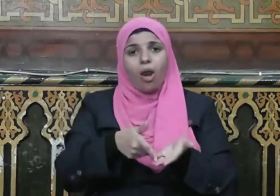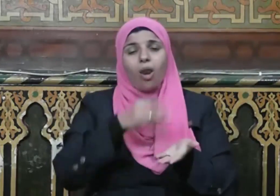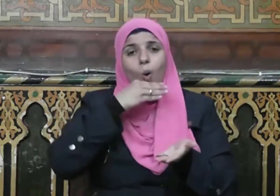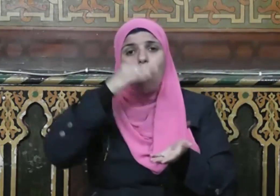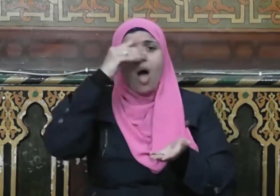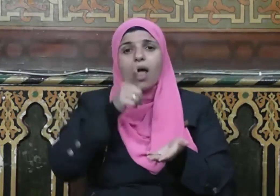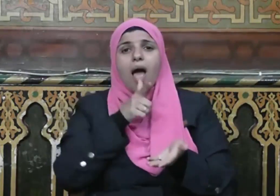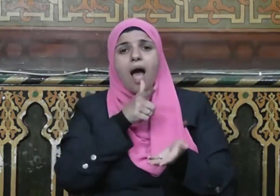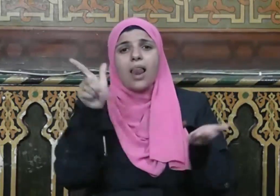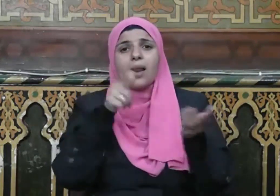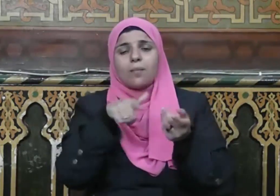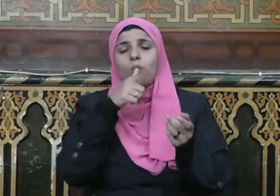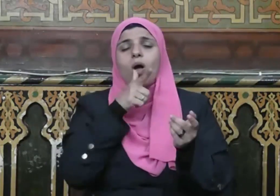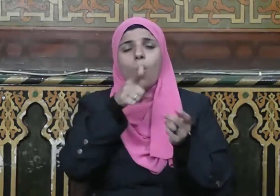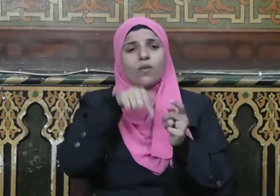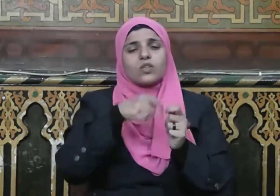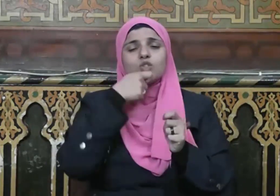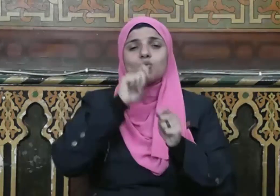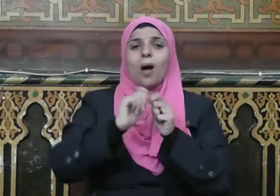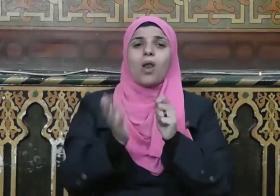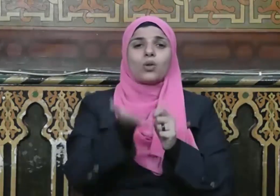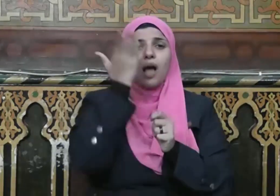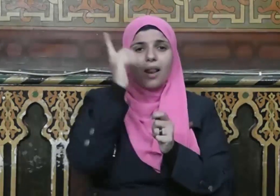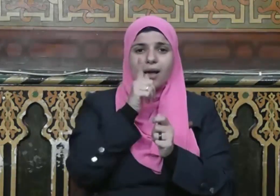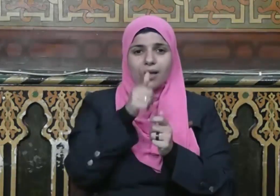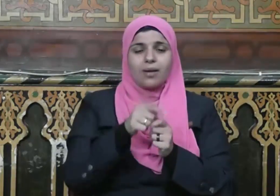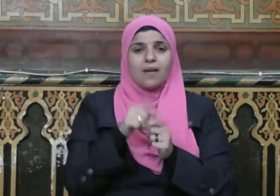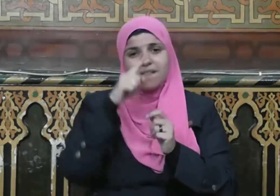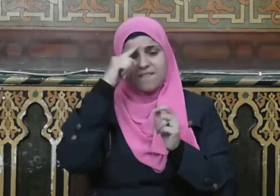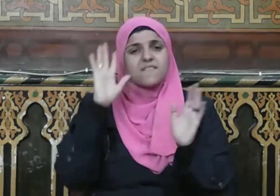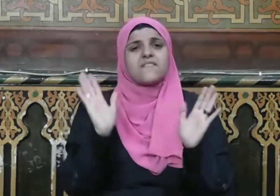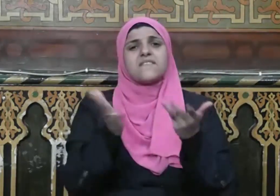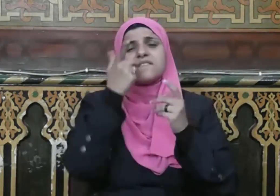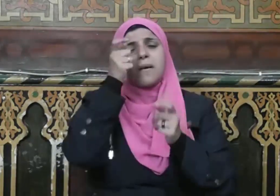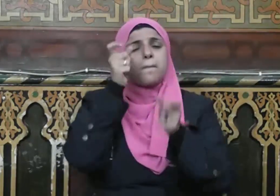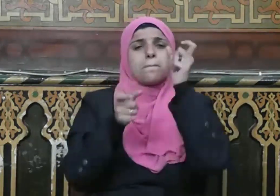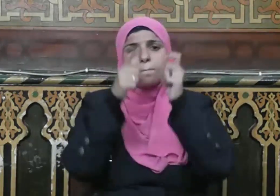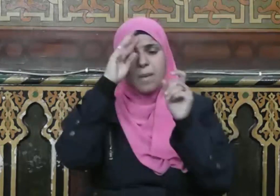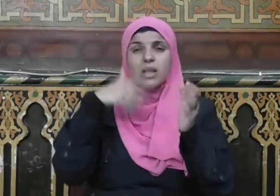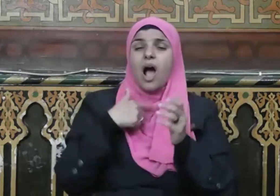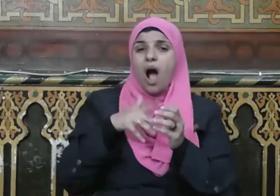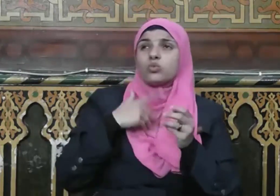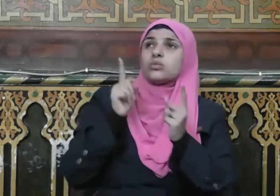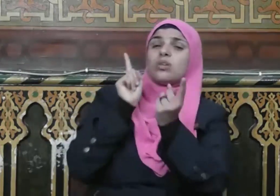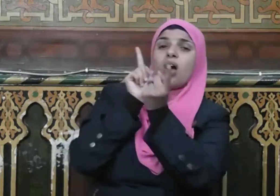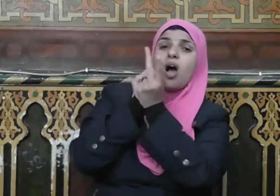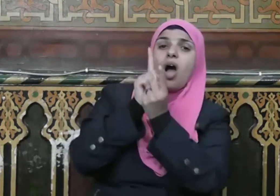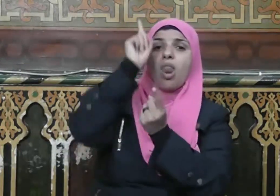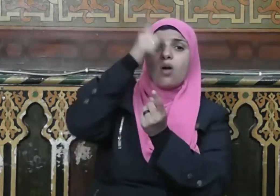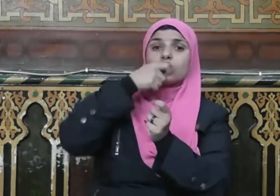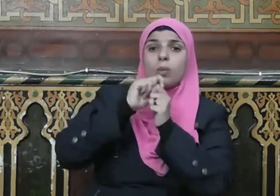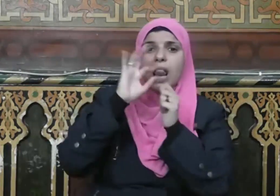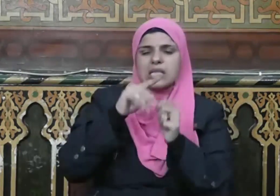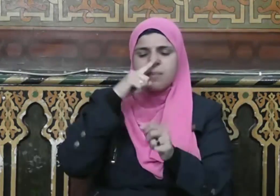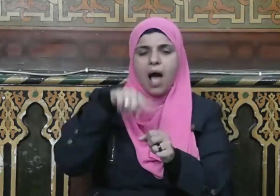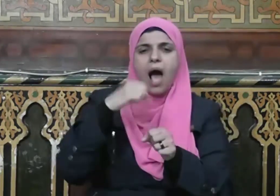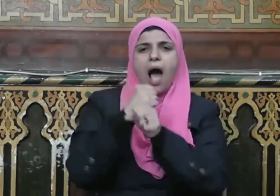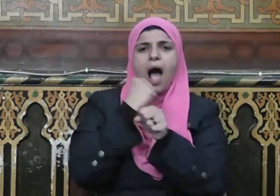بقوله سبحانه فمن كان يرجو لقاء ربه فليعمل عملا